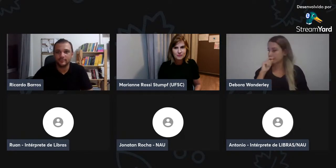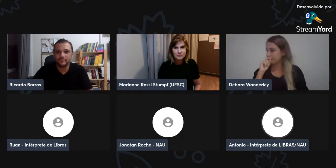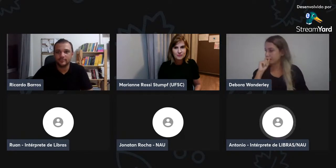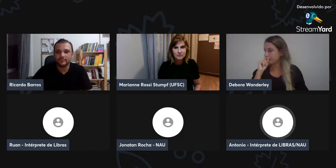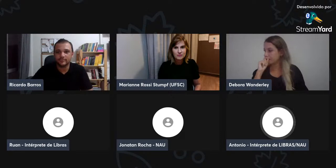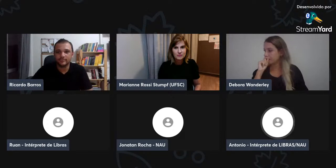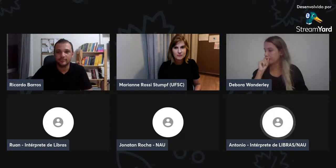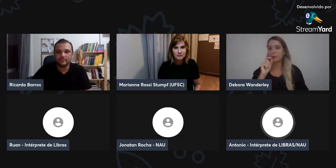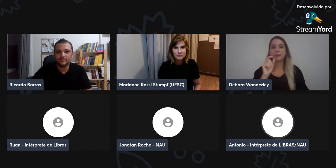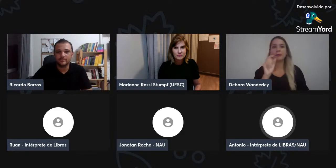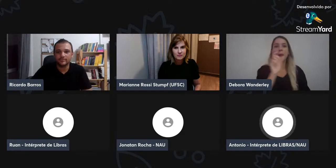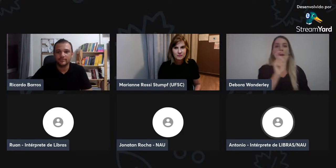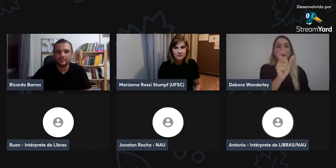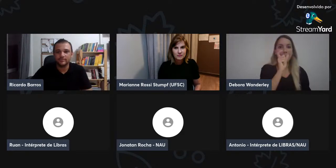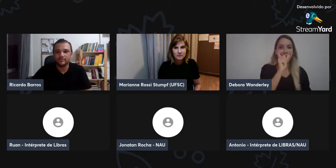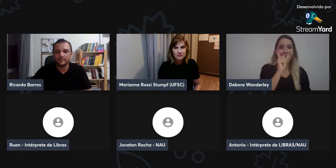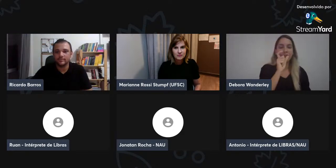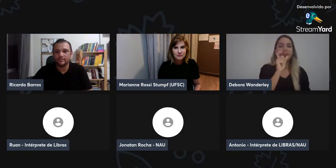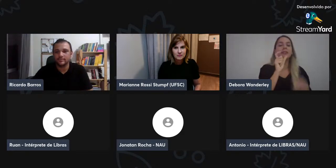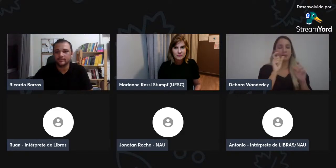algumas palavras,